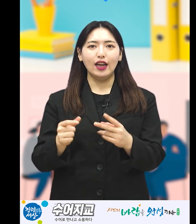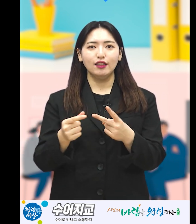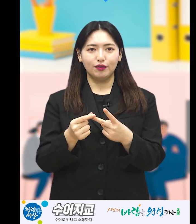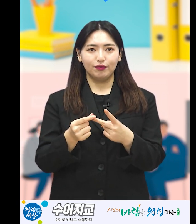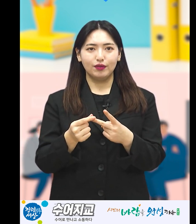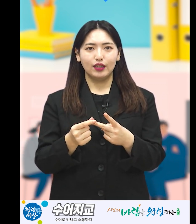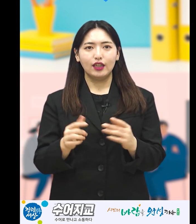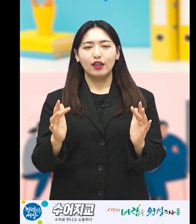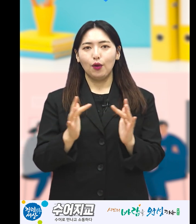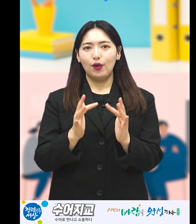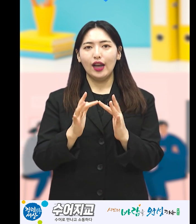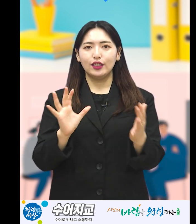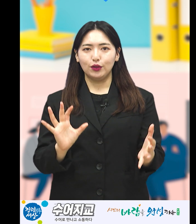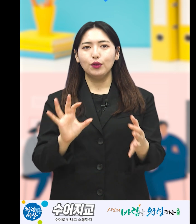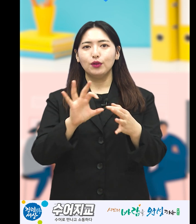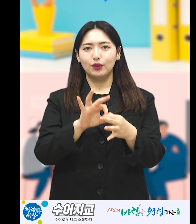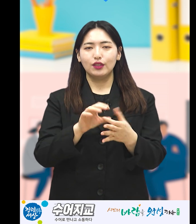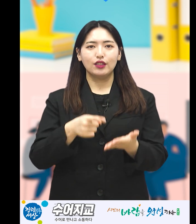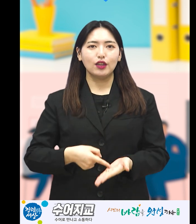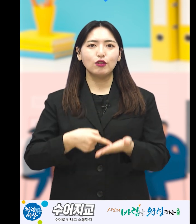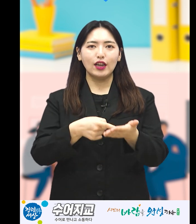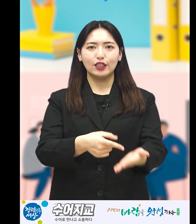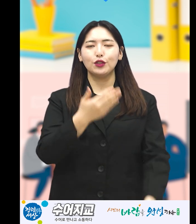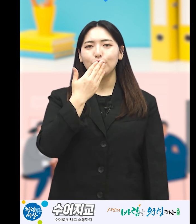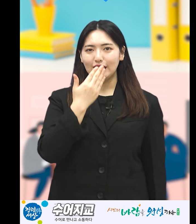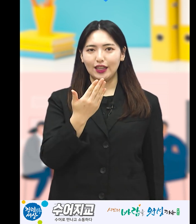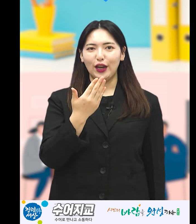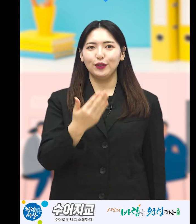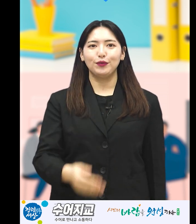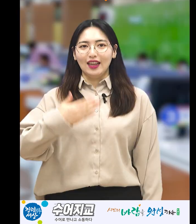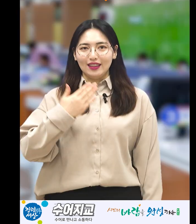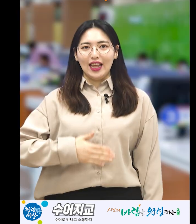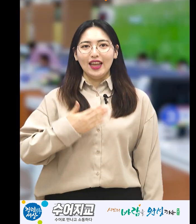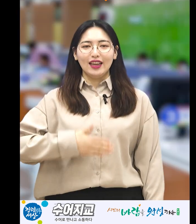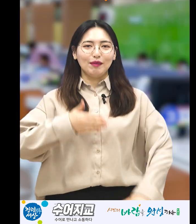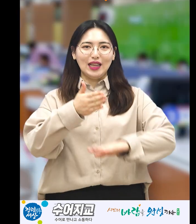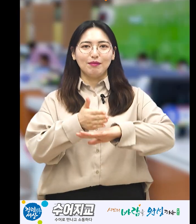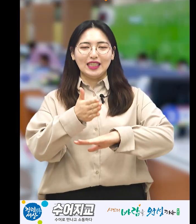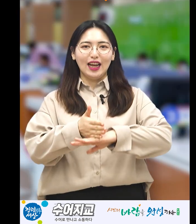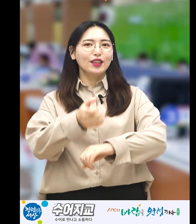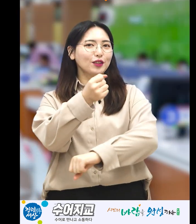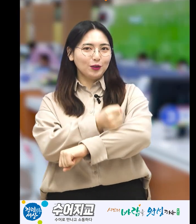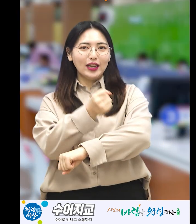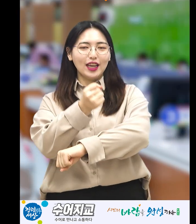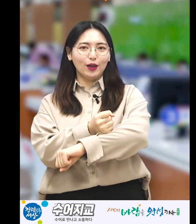온라인으로 청구하실 수 있어요. 네, 감사합니다. 수고하세요.